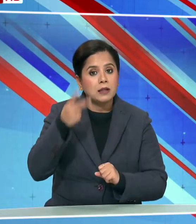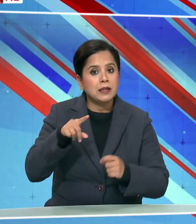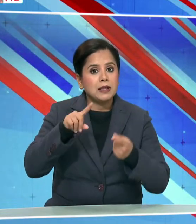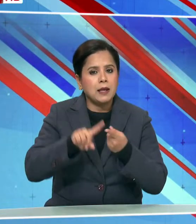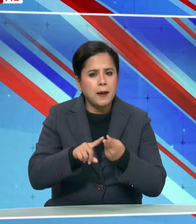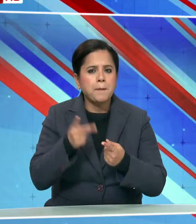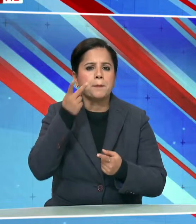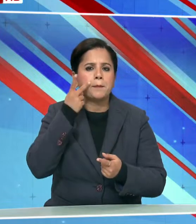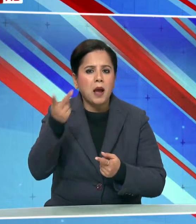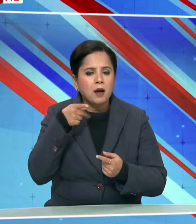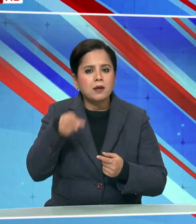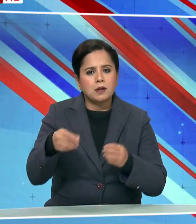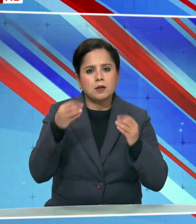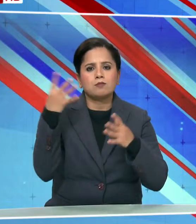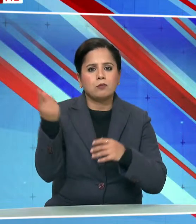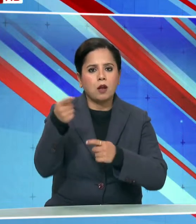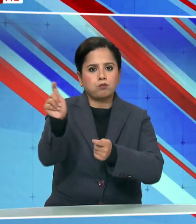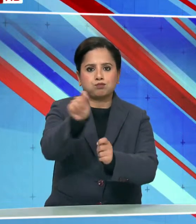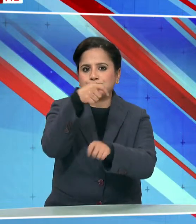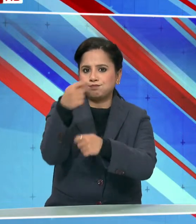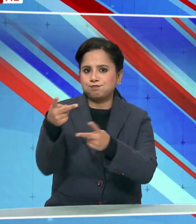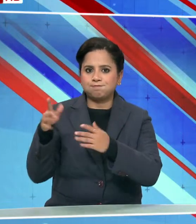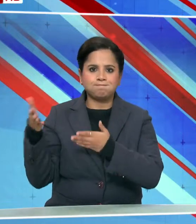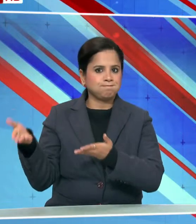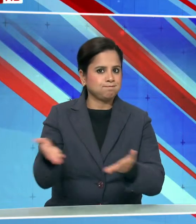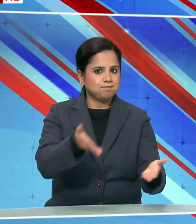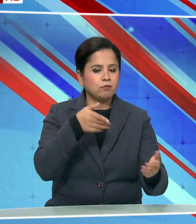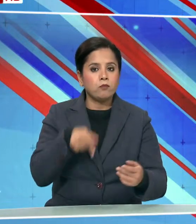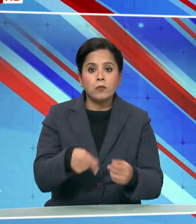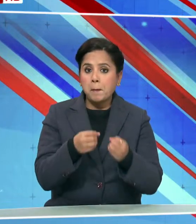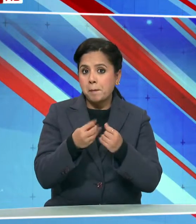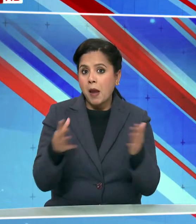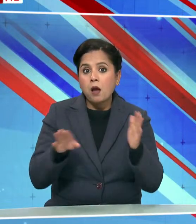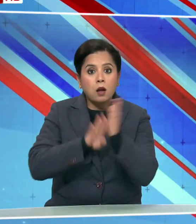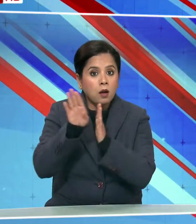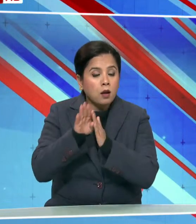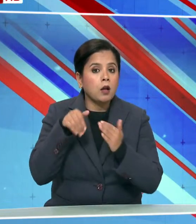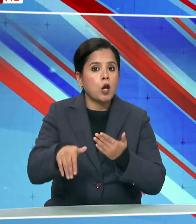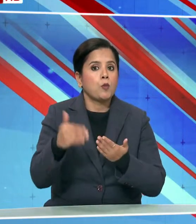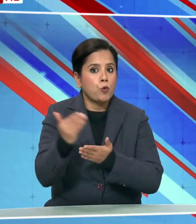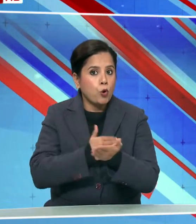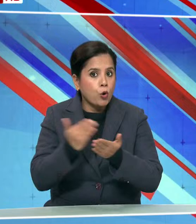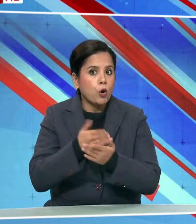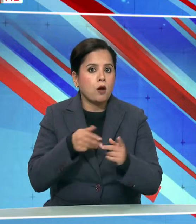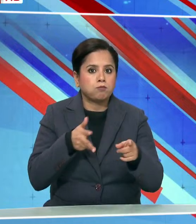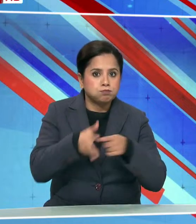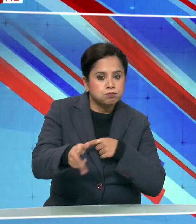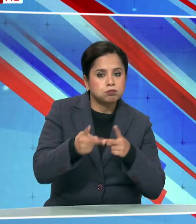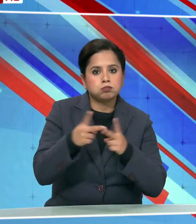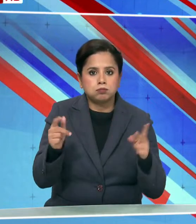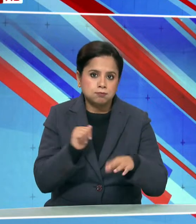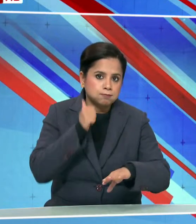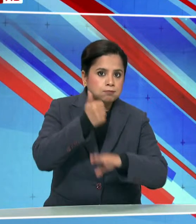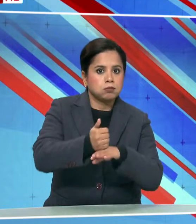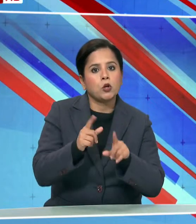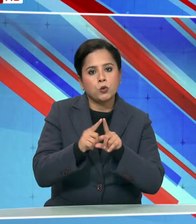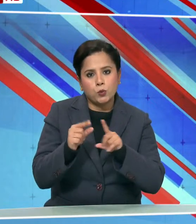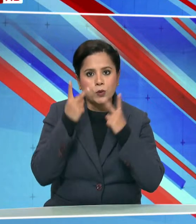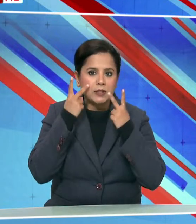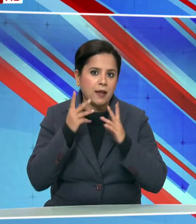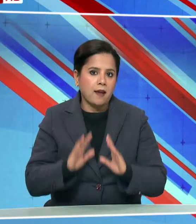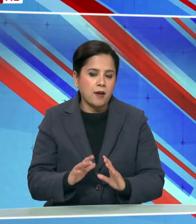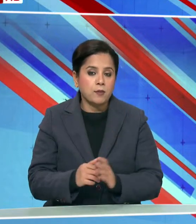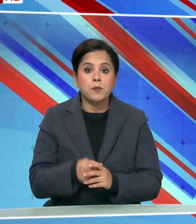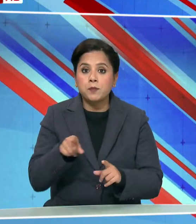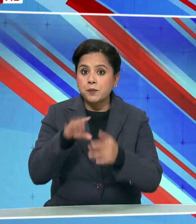इबस सेवा को फ्लैग ओफ करने के साथ विभिन विकास कारियों का उद्गाटन और शिलान्यास करेंगे